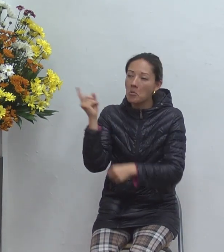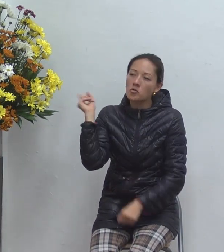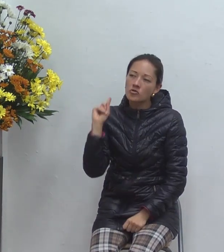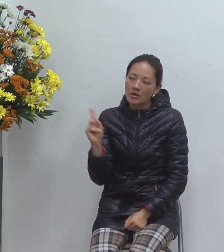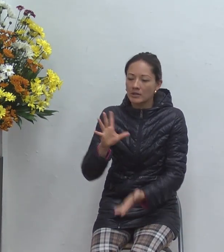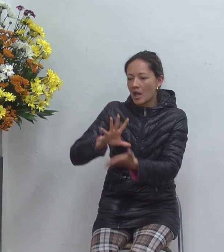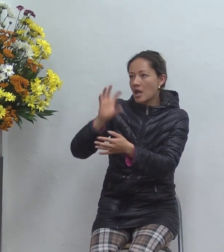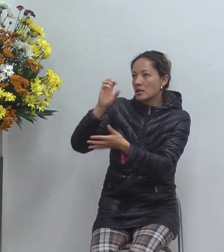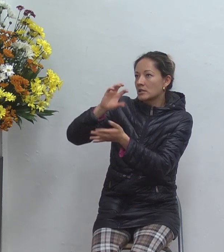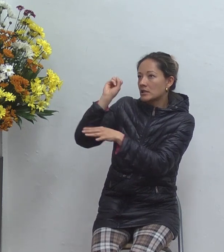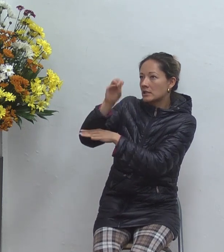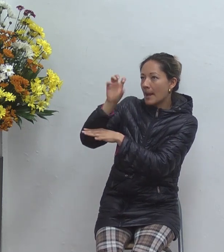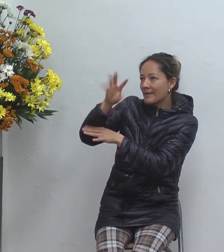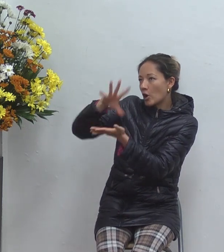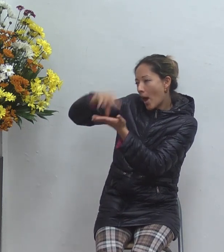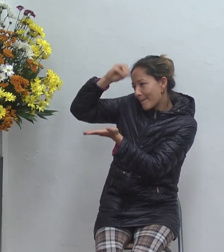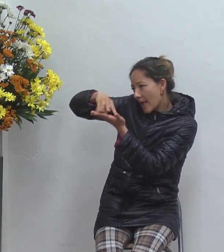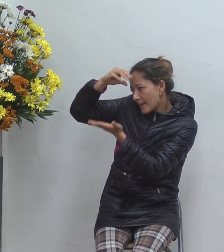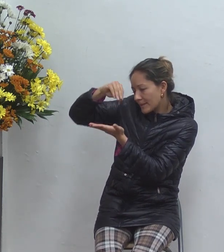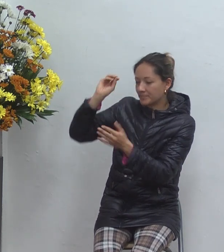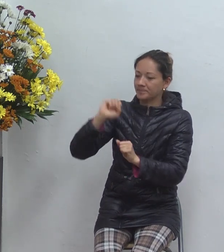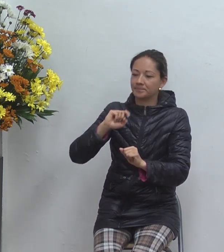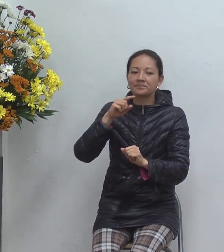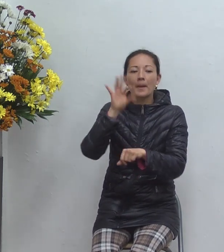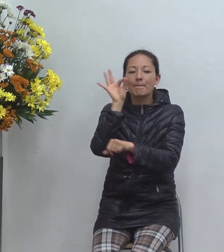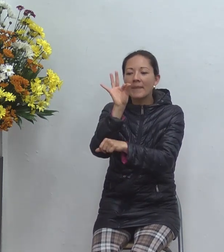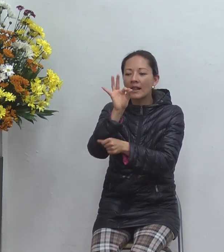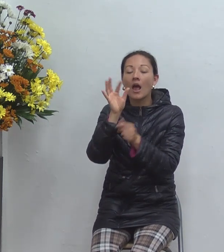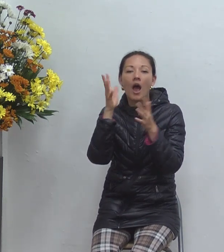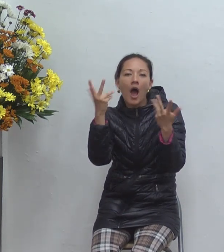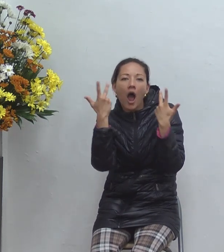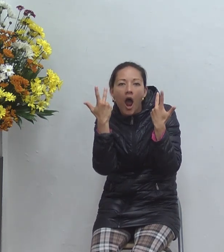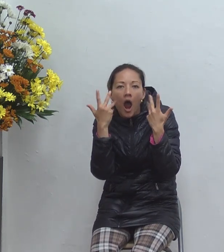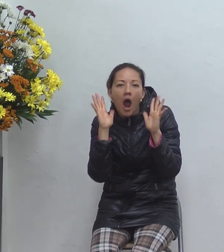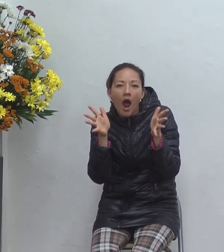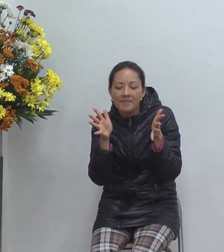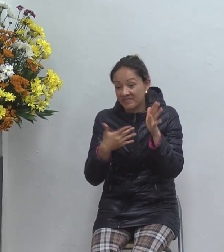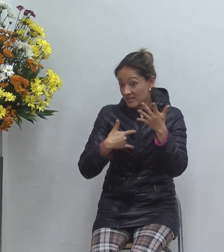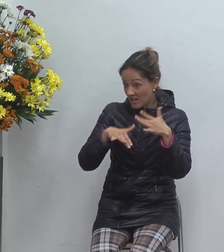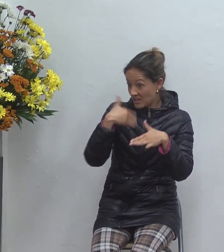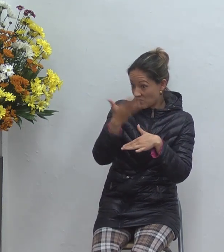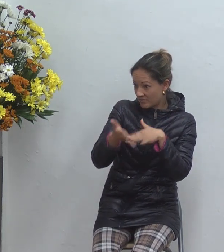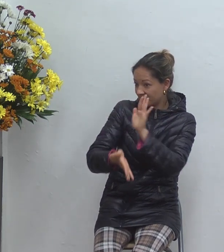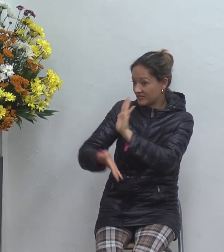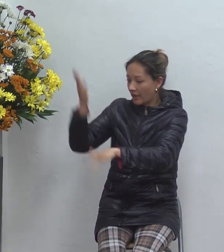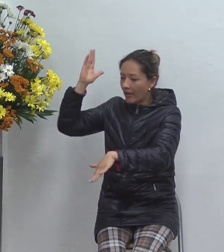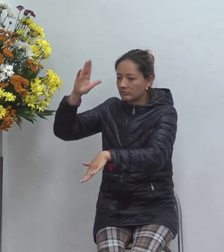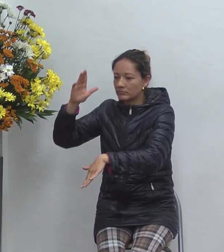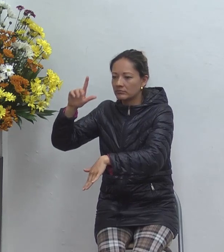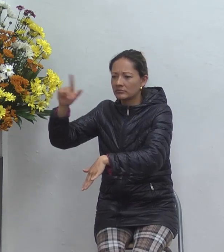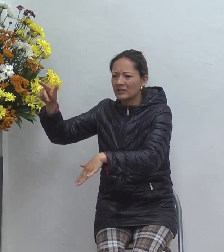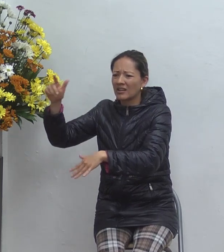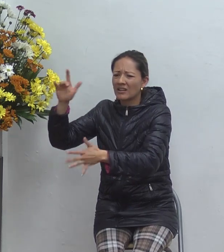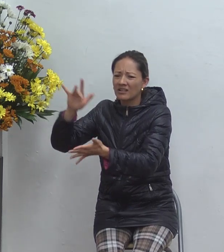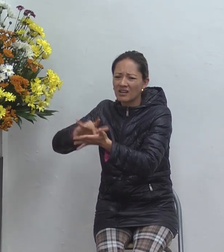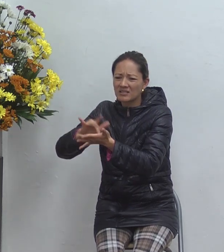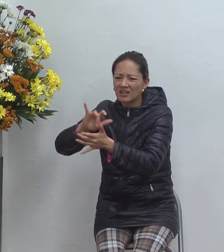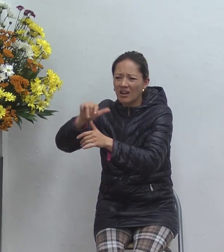seminario y ha recibido la palabra aquí se han ido y después de que se han ido terminan siendo mesiánicos o sea tratando de